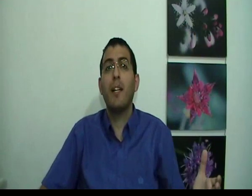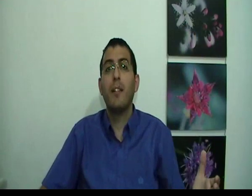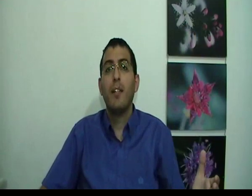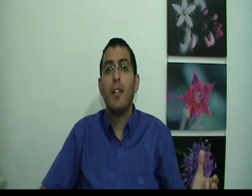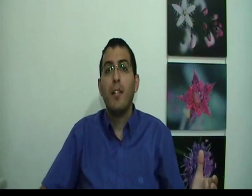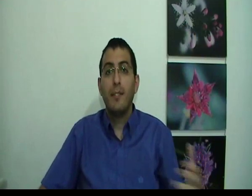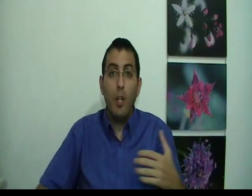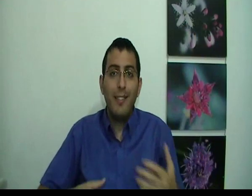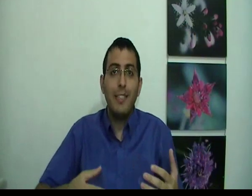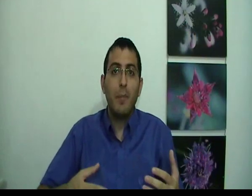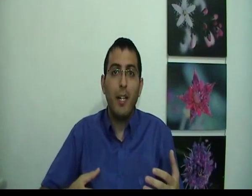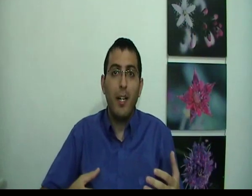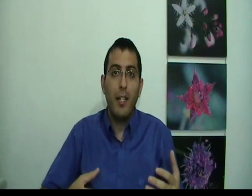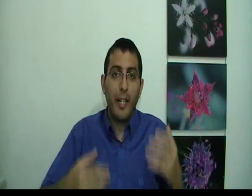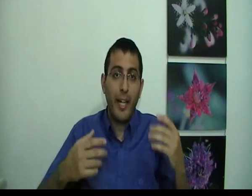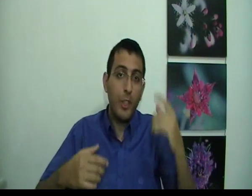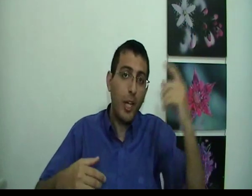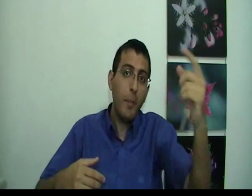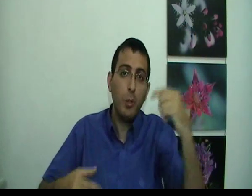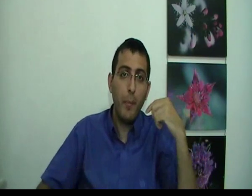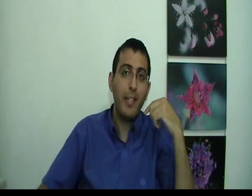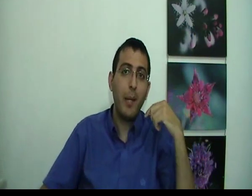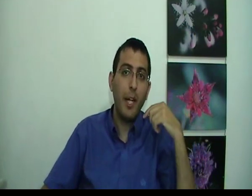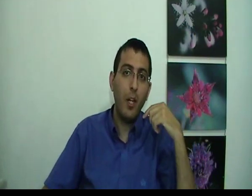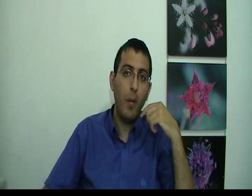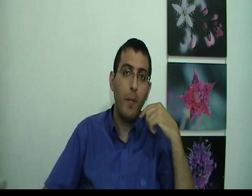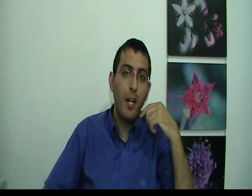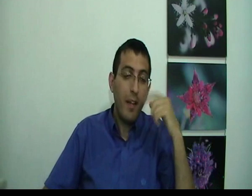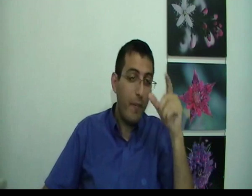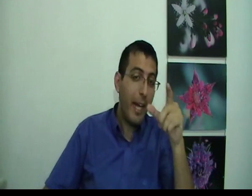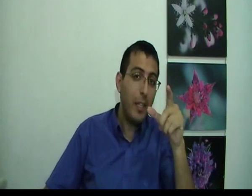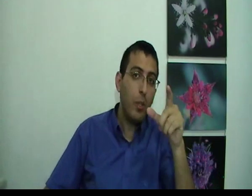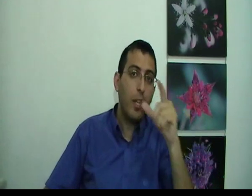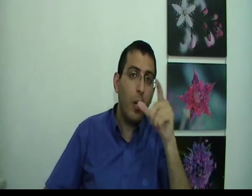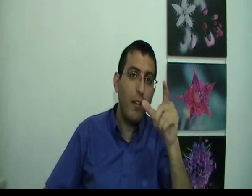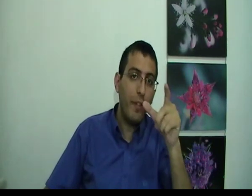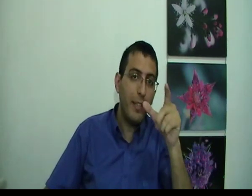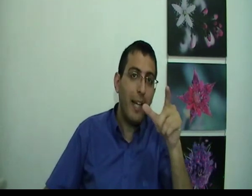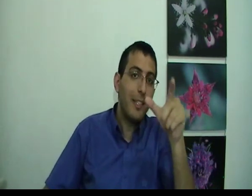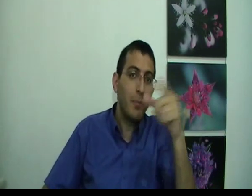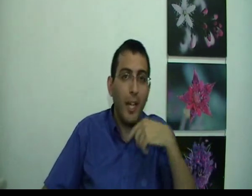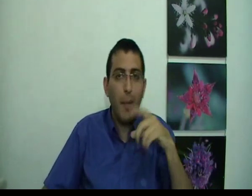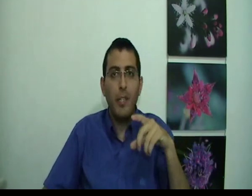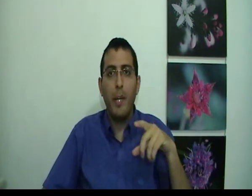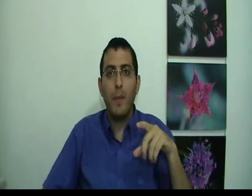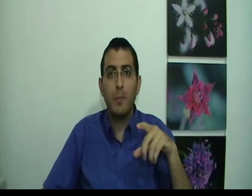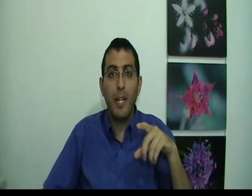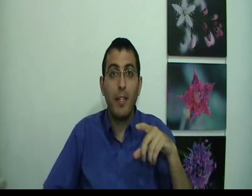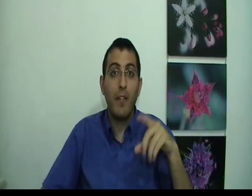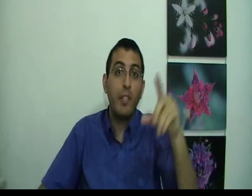זה לא אתה עצמך כאשר מישהו דיבר איתך בחלום וראית אותו, אתה לא חווית את עצמך מדבר עם עצמך אתה חווית